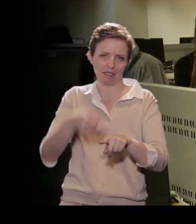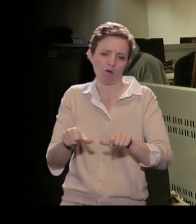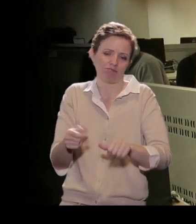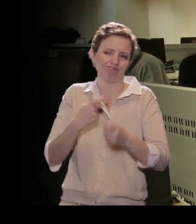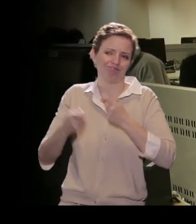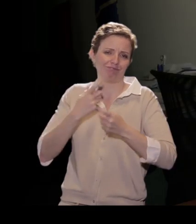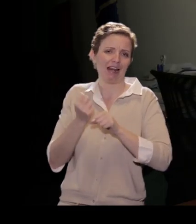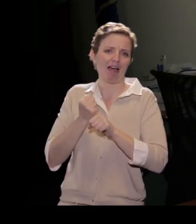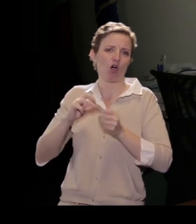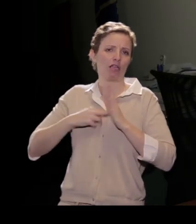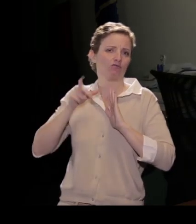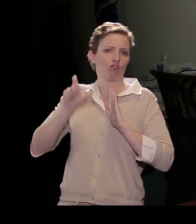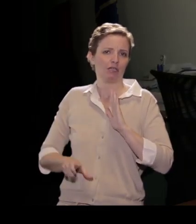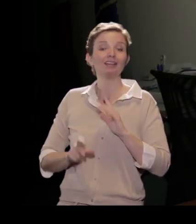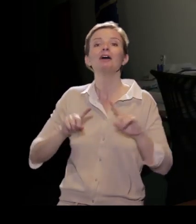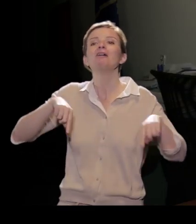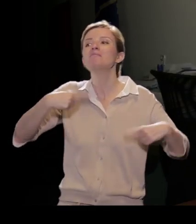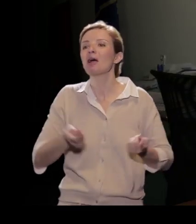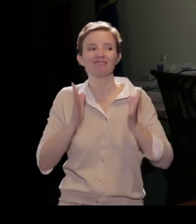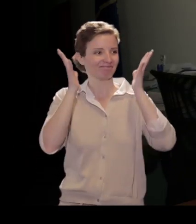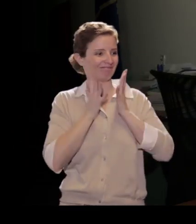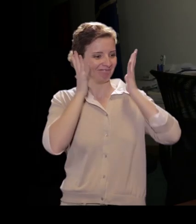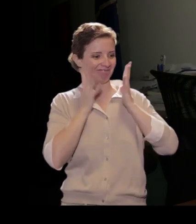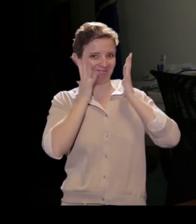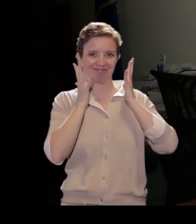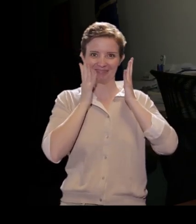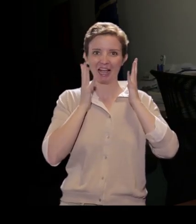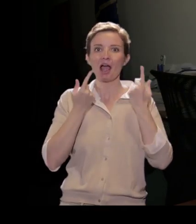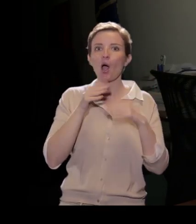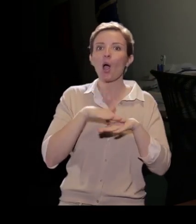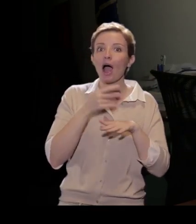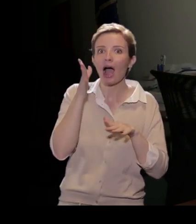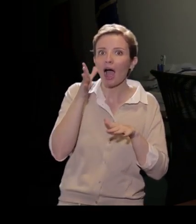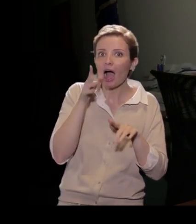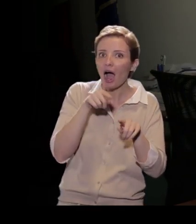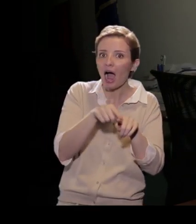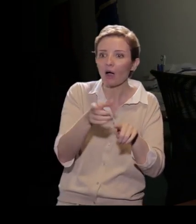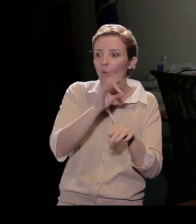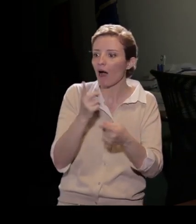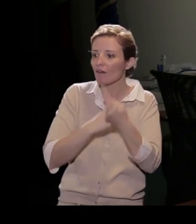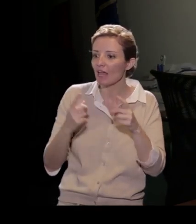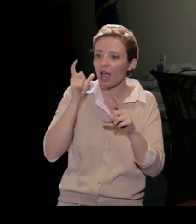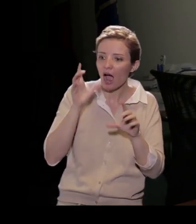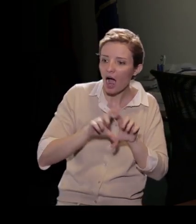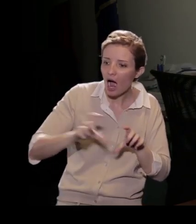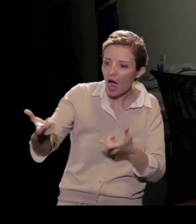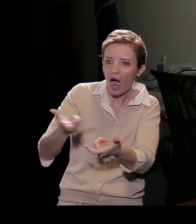Poi mi sono lavato, ho utilizzato l'acqua proveniente dall'acquedotto. Anche l'acquedotto è stato